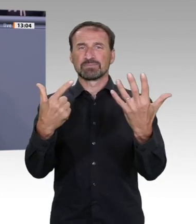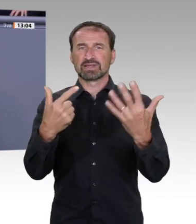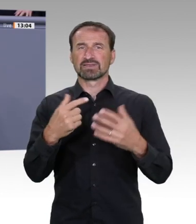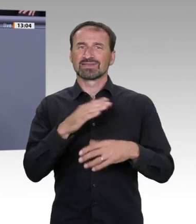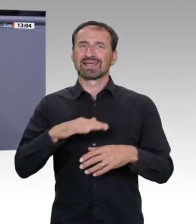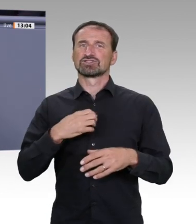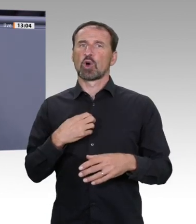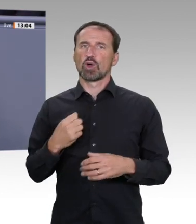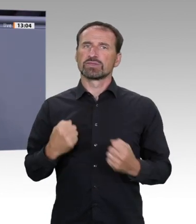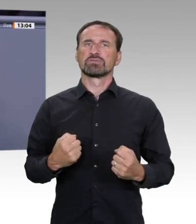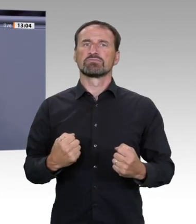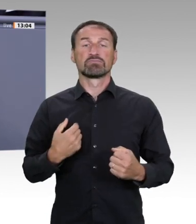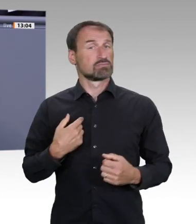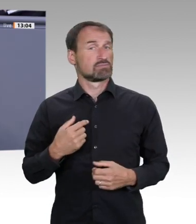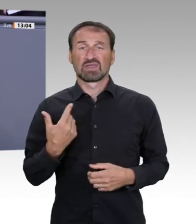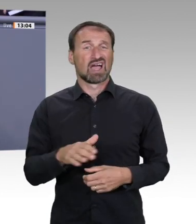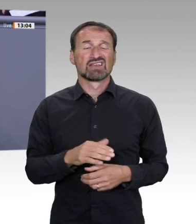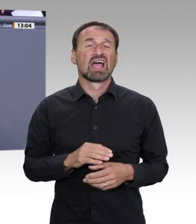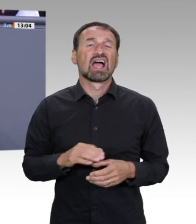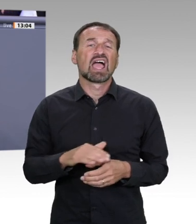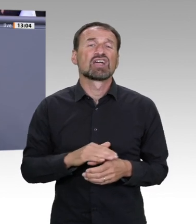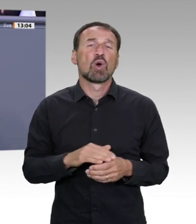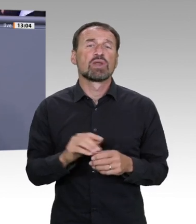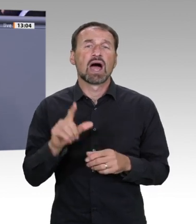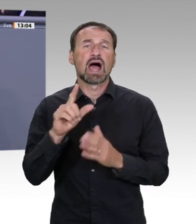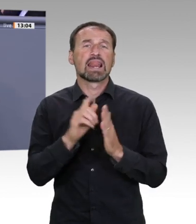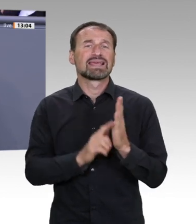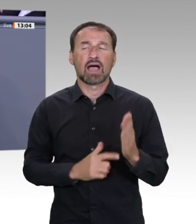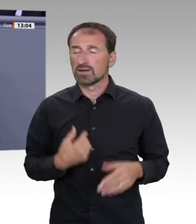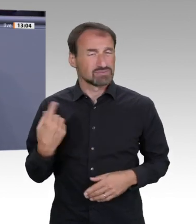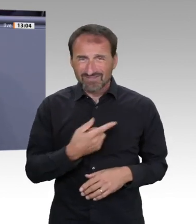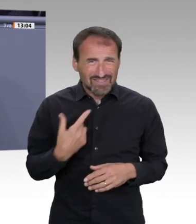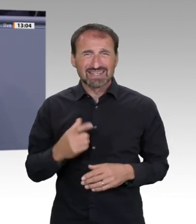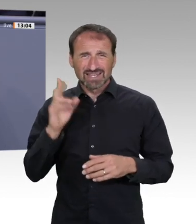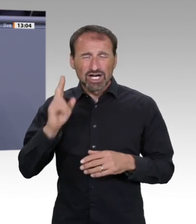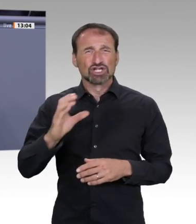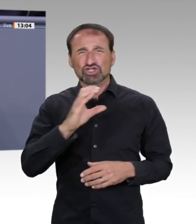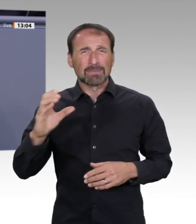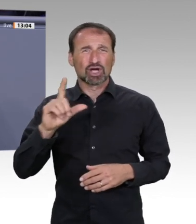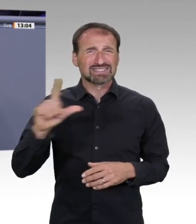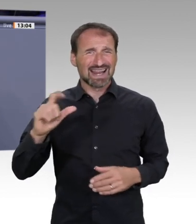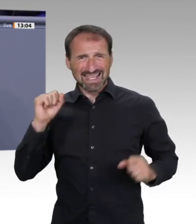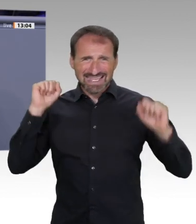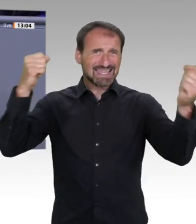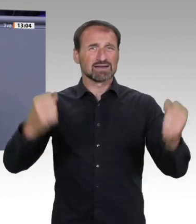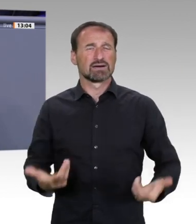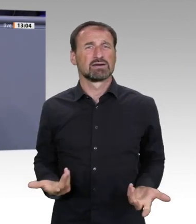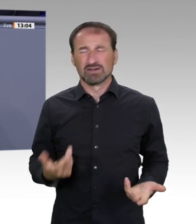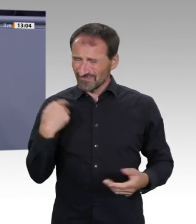Und wie kommt Deutschlands Bildung da wieder hin? Lesen Sie bitte unseren Antrag zur Bildungsrepublik 2